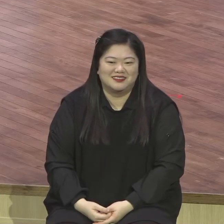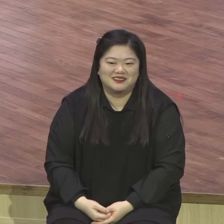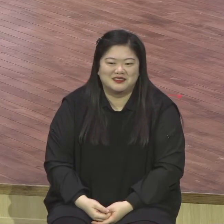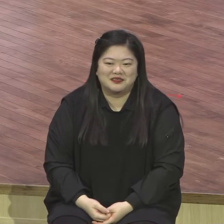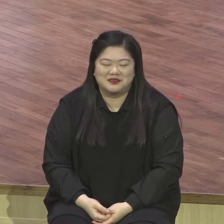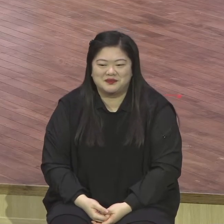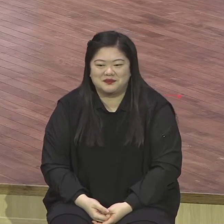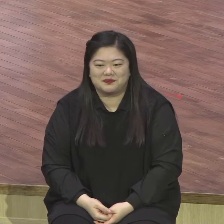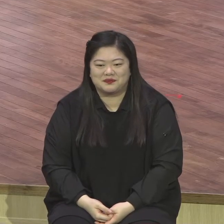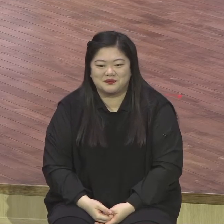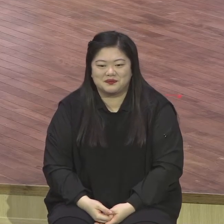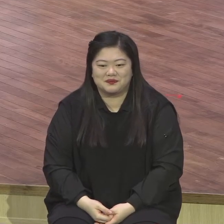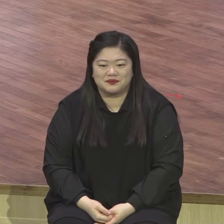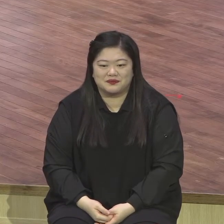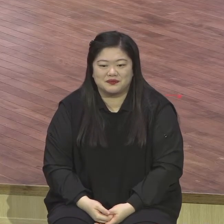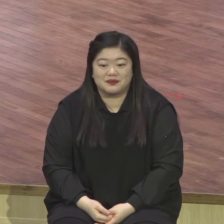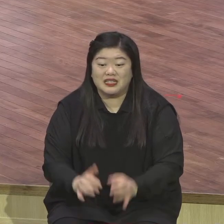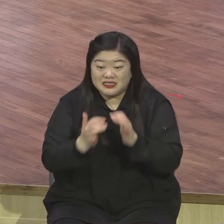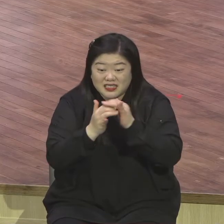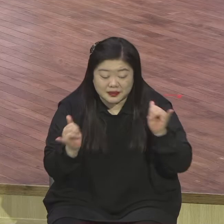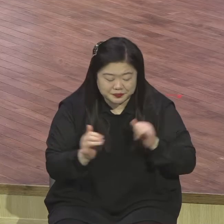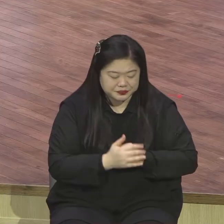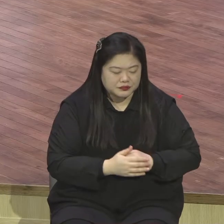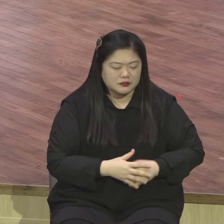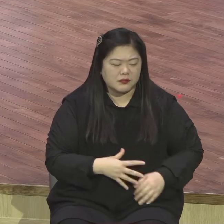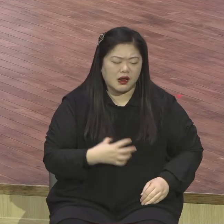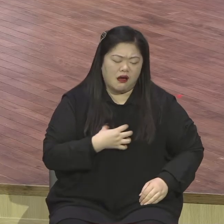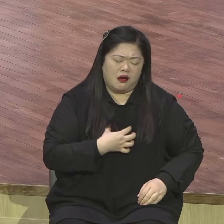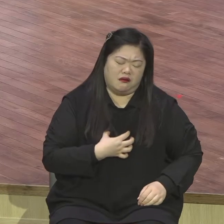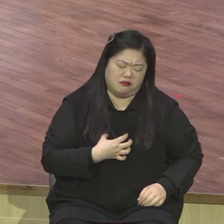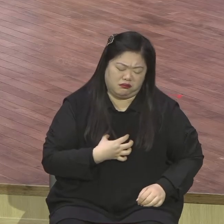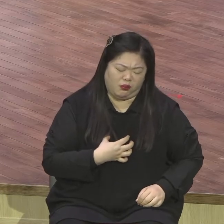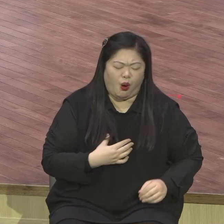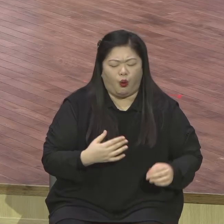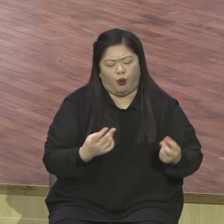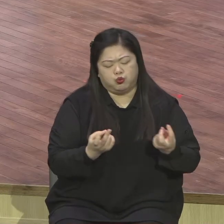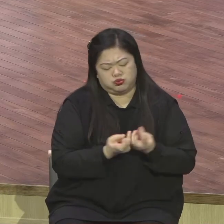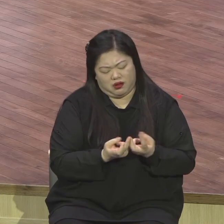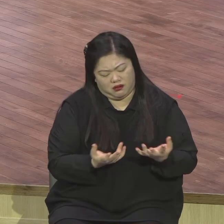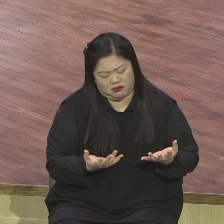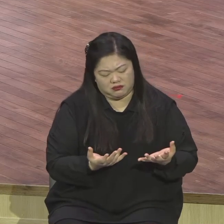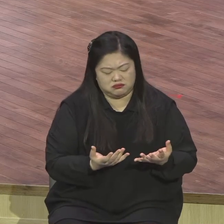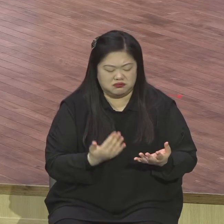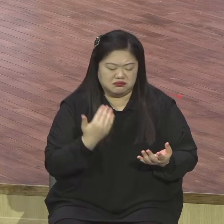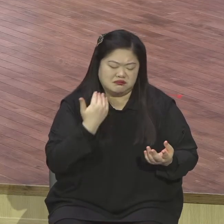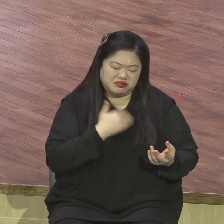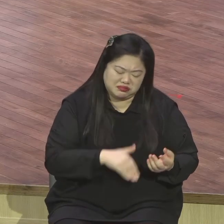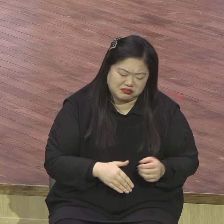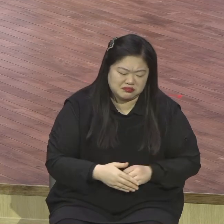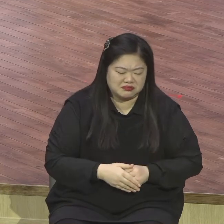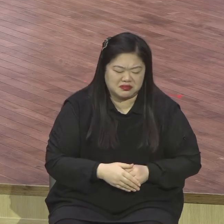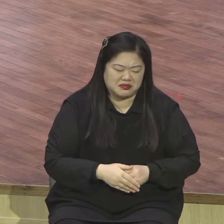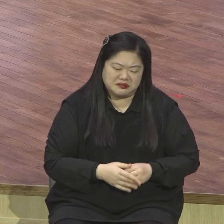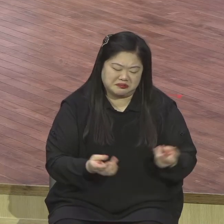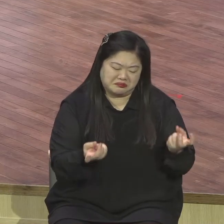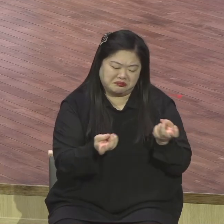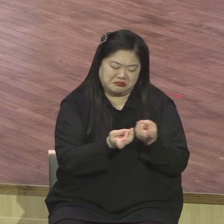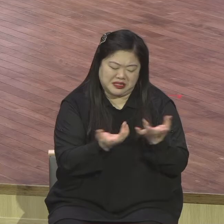무기력 사람을 아무 능력 없이 만들고 나는 무능해 나는 아무것도 그리고 자살을 하잖아 그랬어 눈앞에